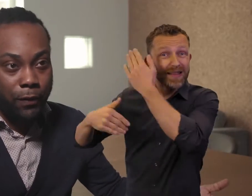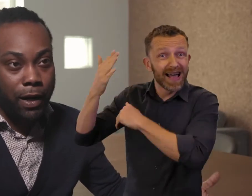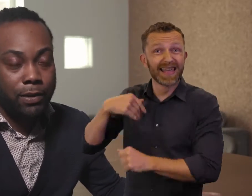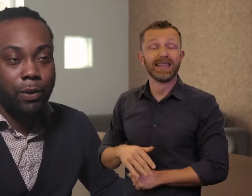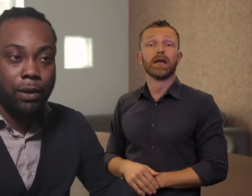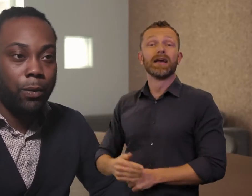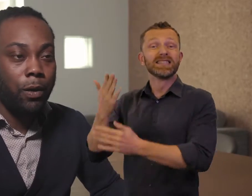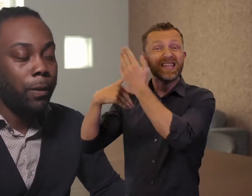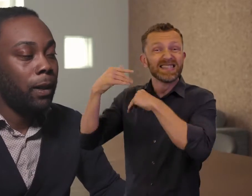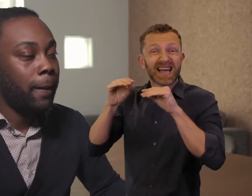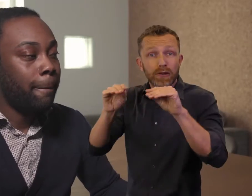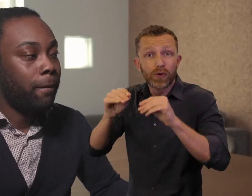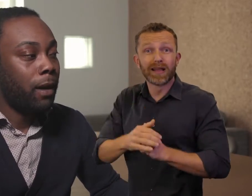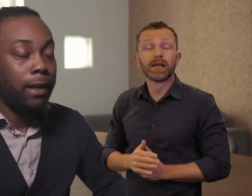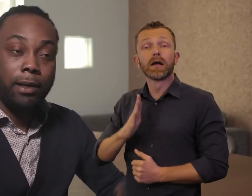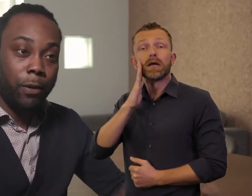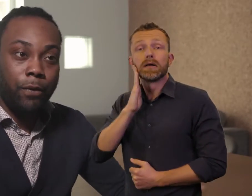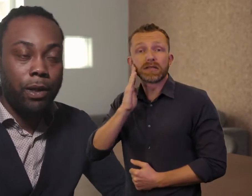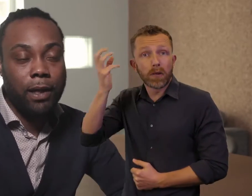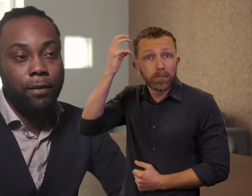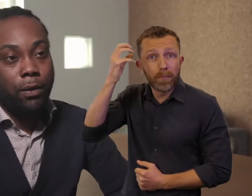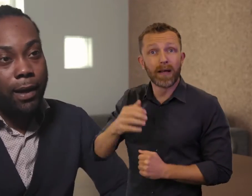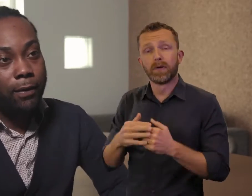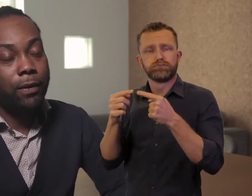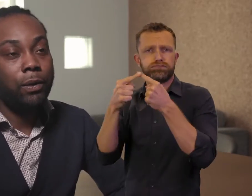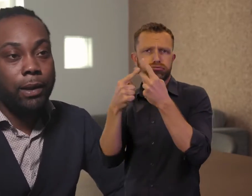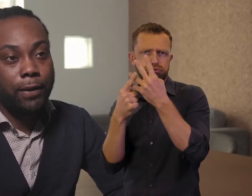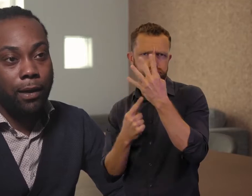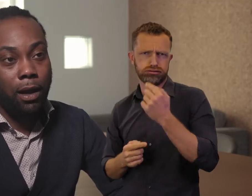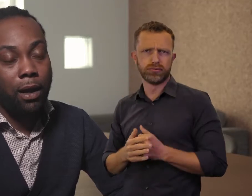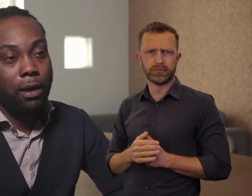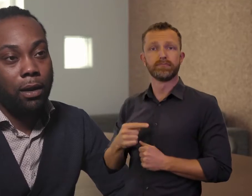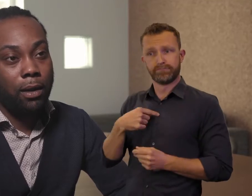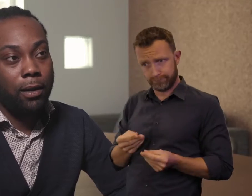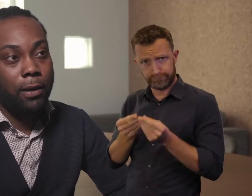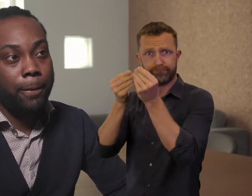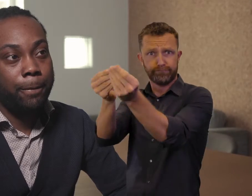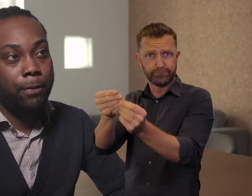Racisme vraagstukken, noem maar op. En dat heb ik voorgelegd. Oké, wat vinden jullie hiervan?